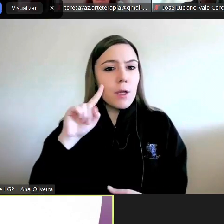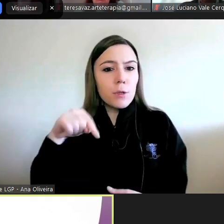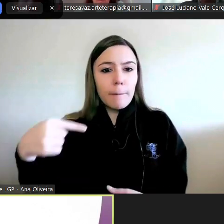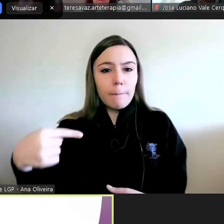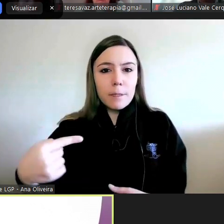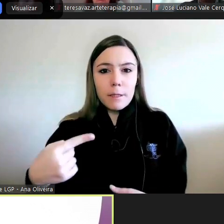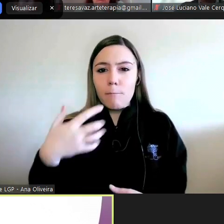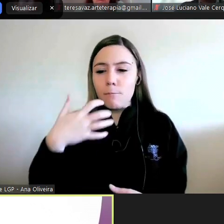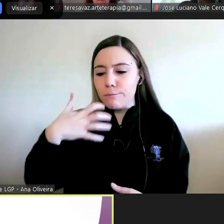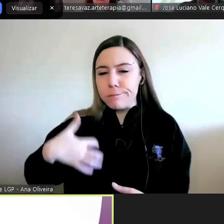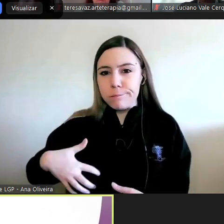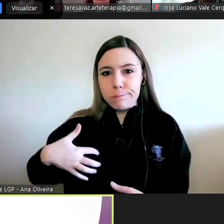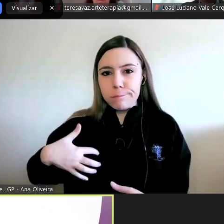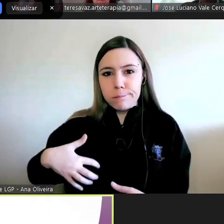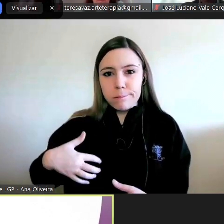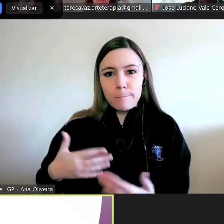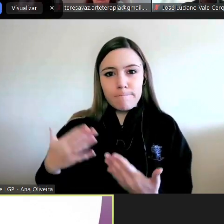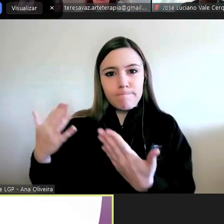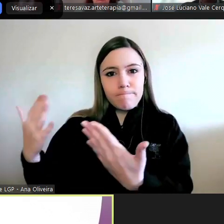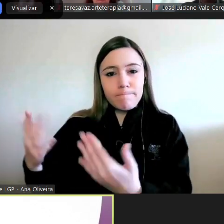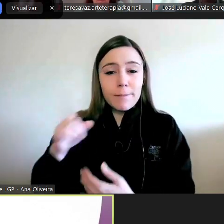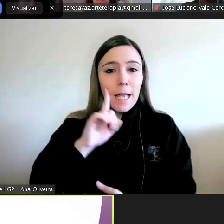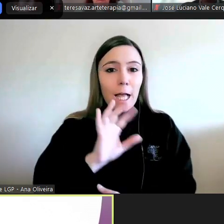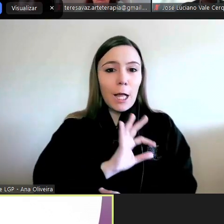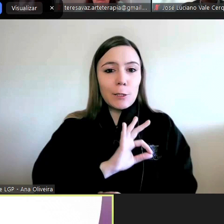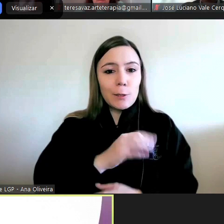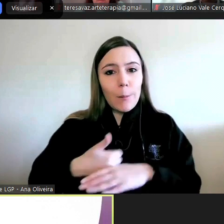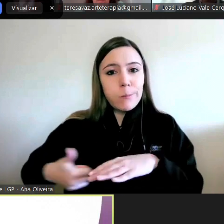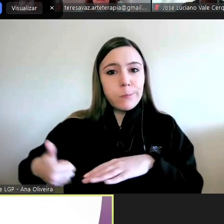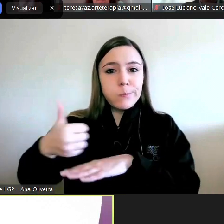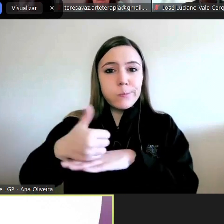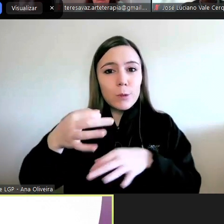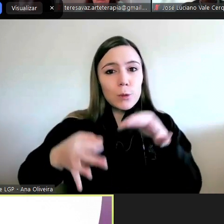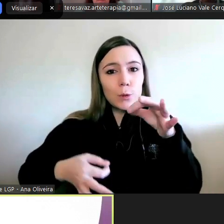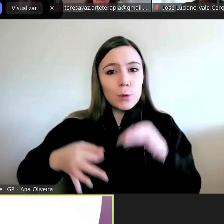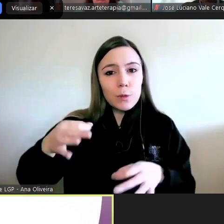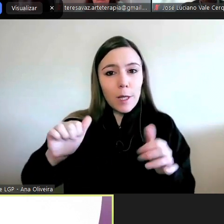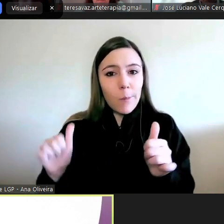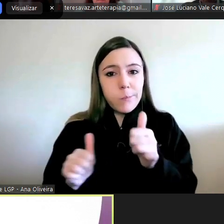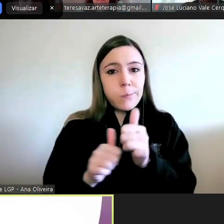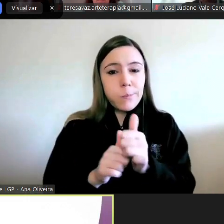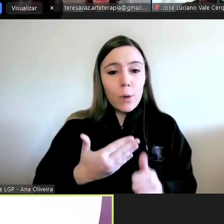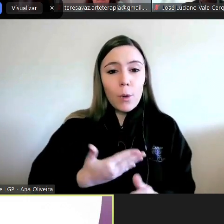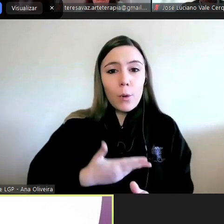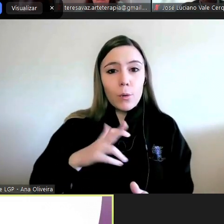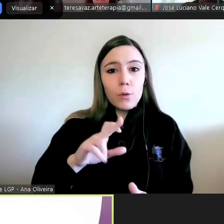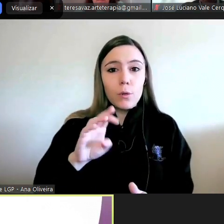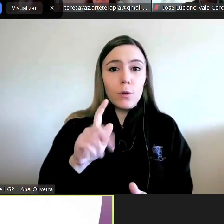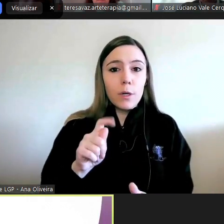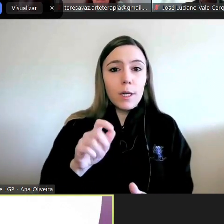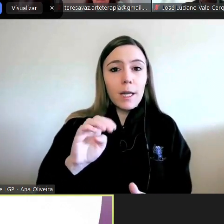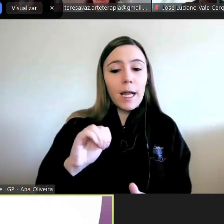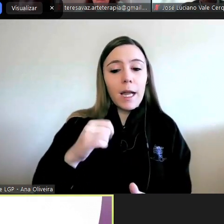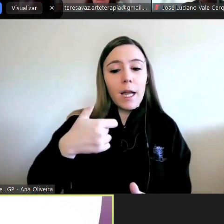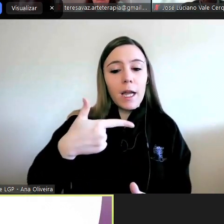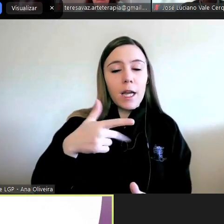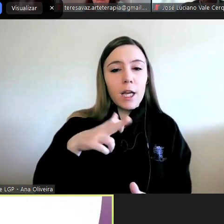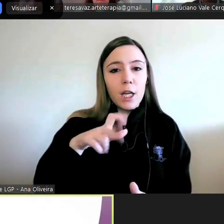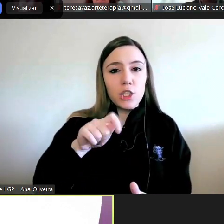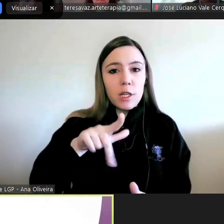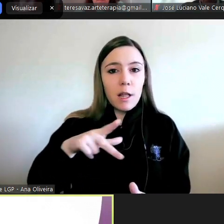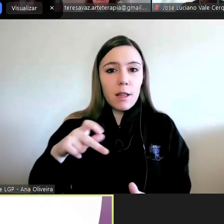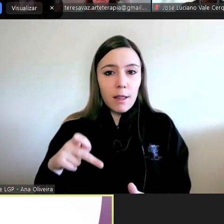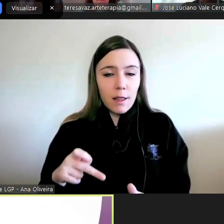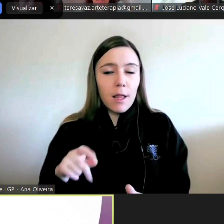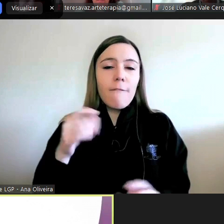muito honrado em nome do INA à senhora professora de Justiça, junto à doutora Estrela Xabi, que uma vez mais nos dá aqui a honra desta colaboração